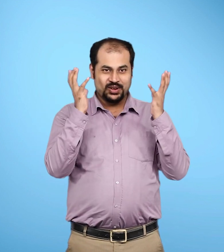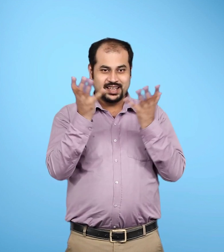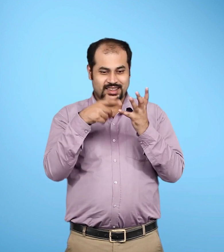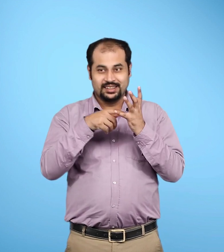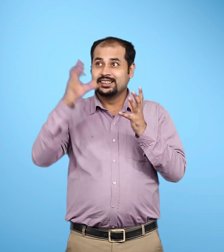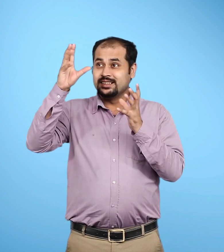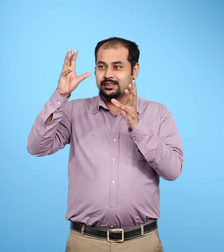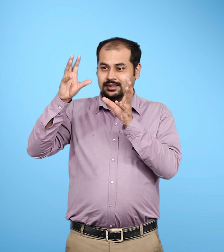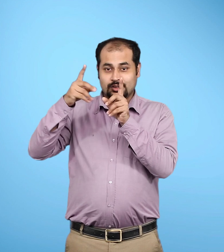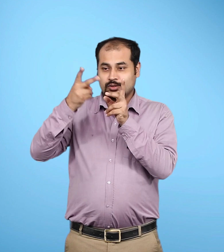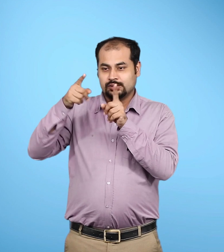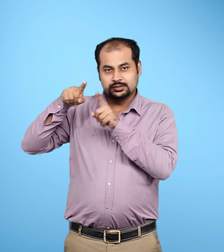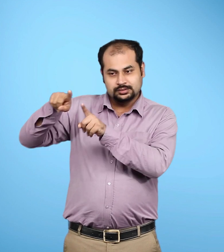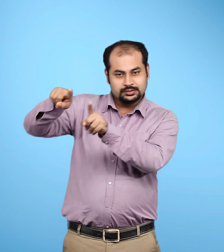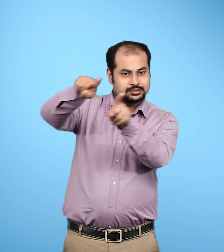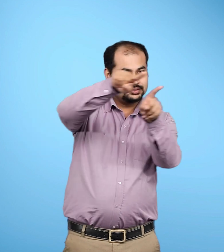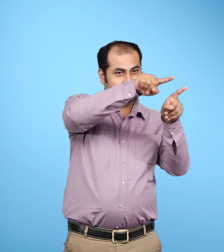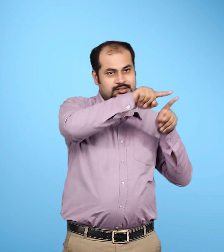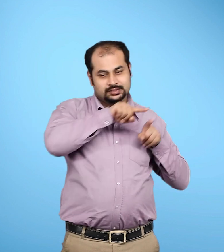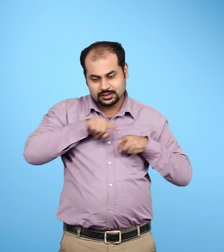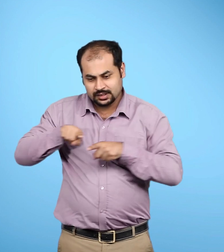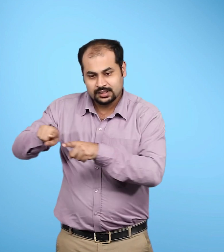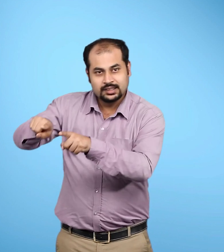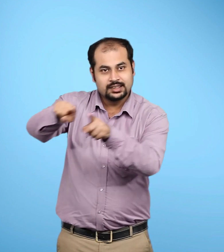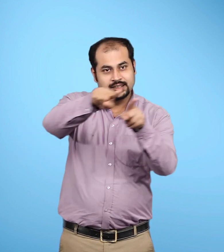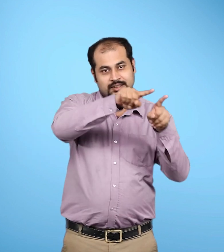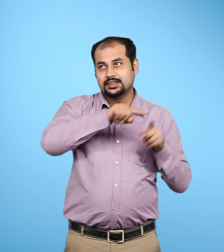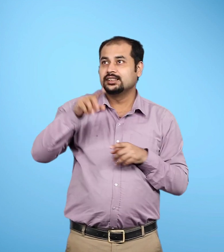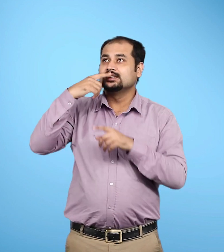हमारी प्रिथ्वी के पास केवल एक उप ग्रह है चंद्रमा